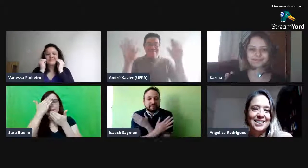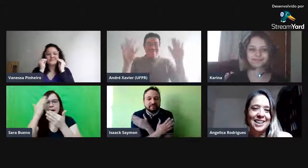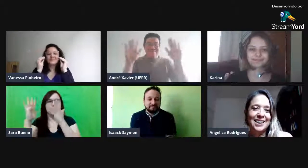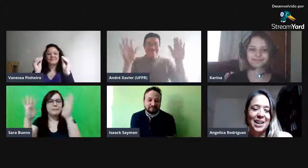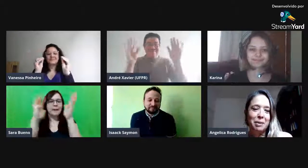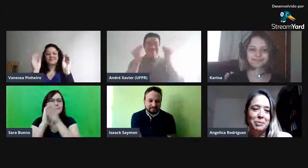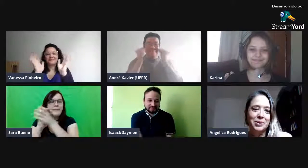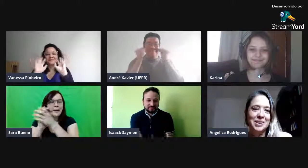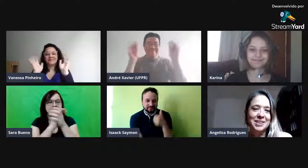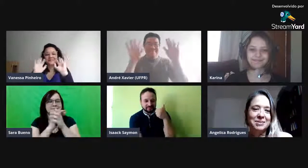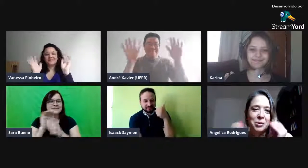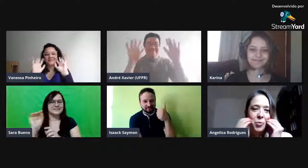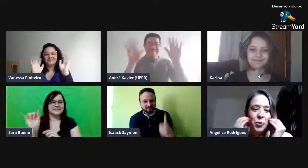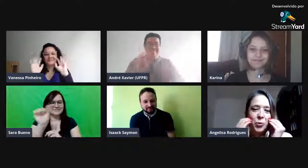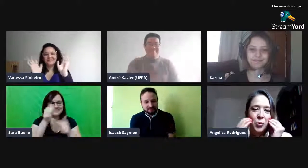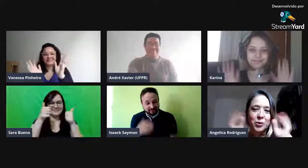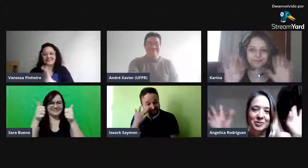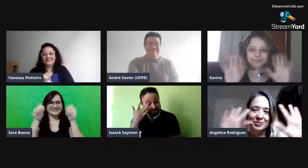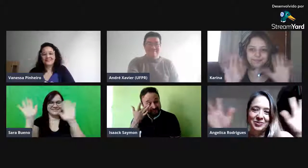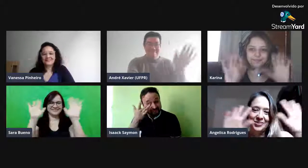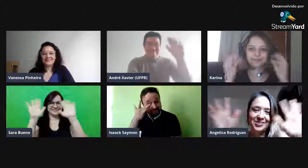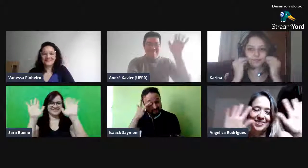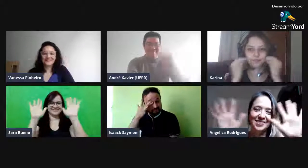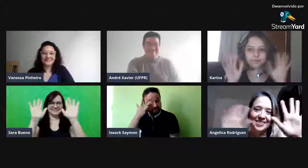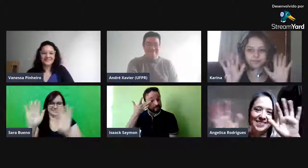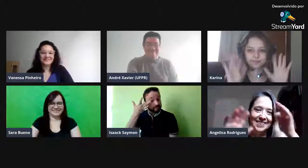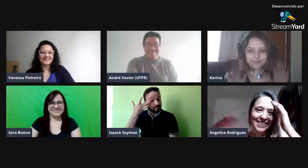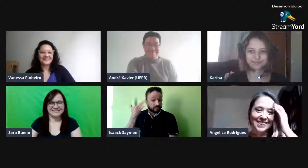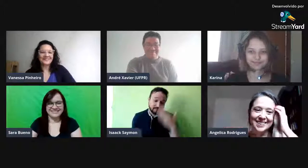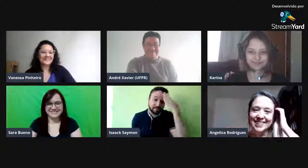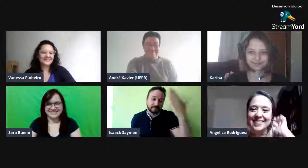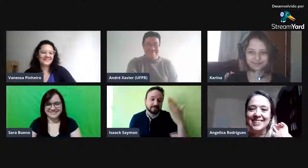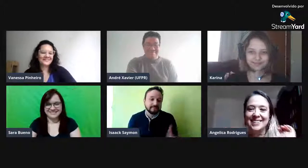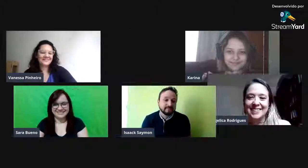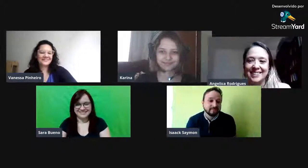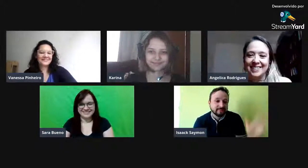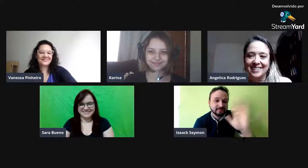E até a próxima. Tchau, tchau. Tchau, tchau. Tchau,